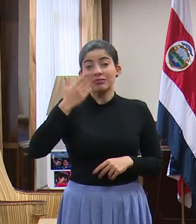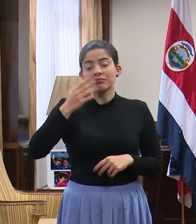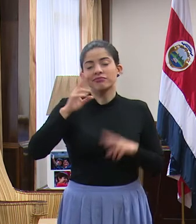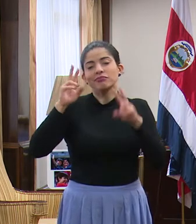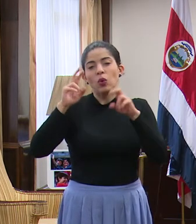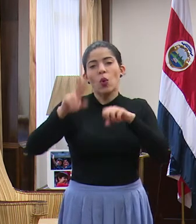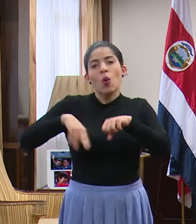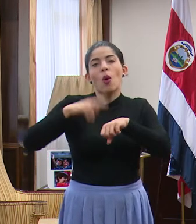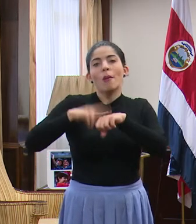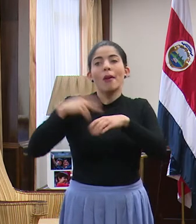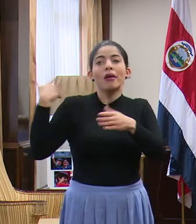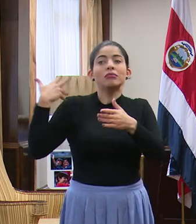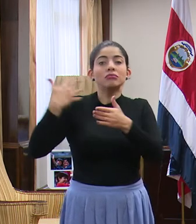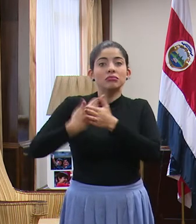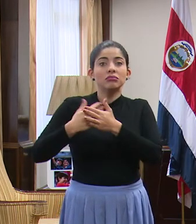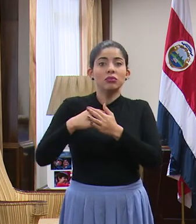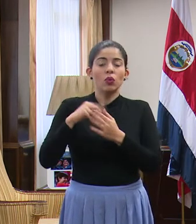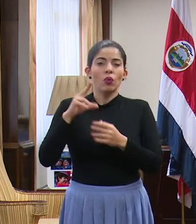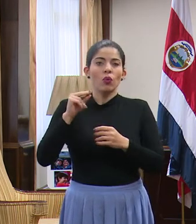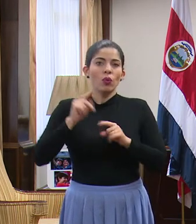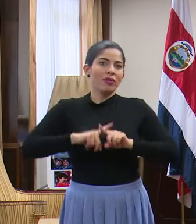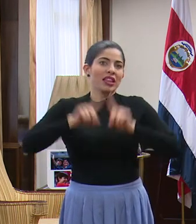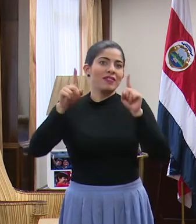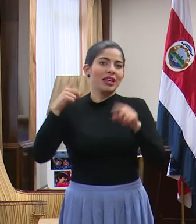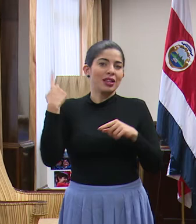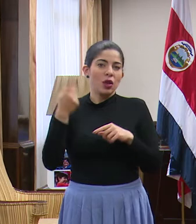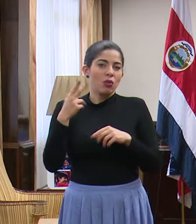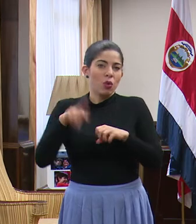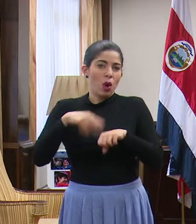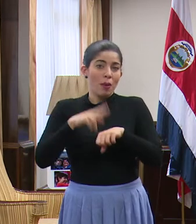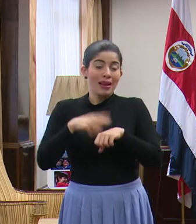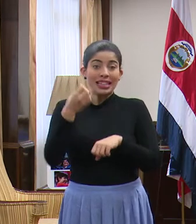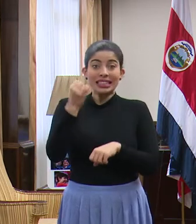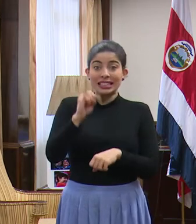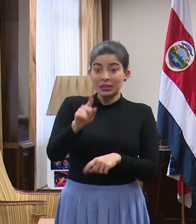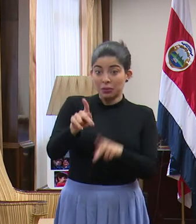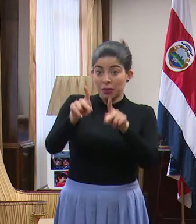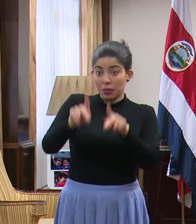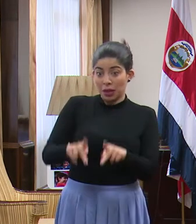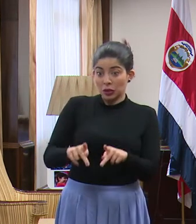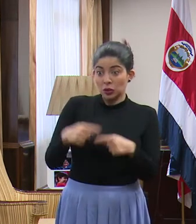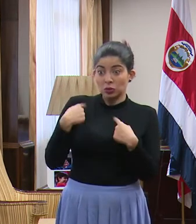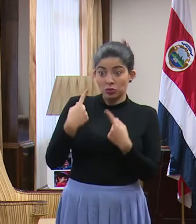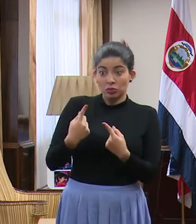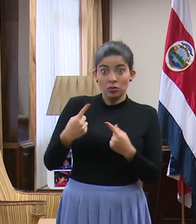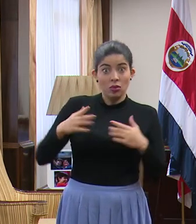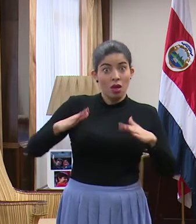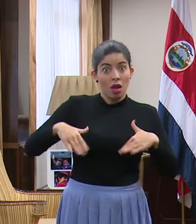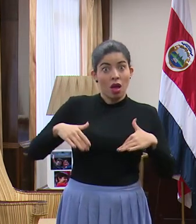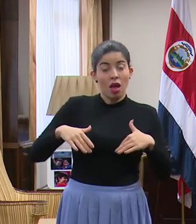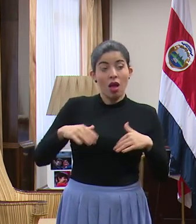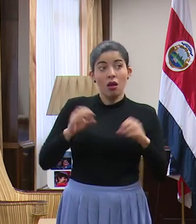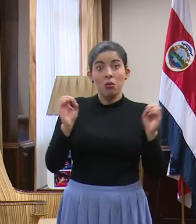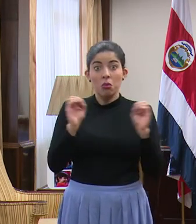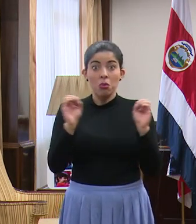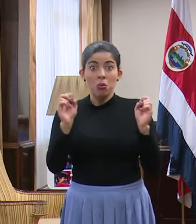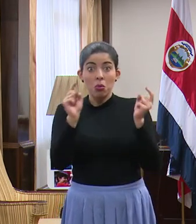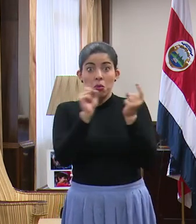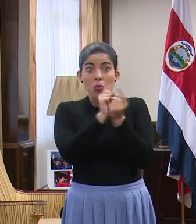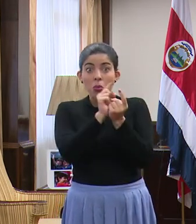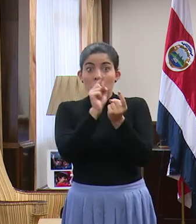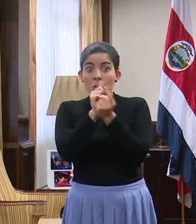que no se salen de lo común, en personas que no han tenido hasta el momento ningún contacto con personas